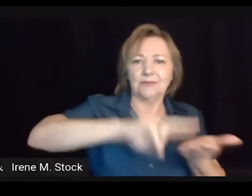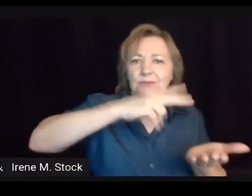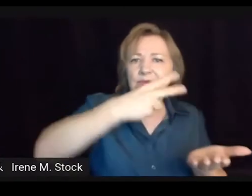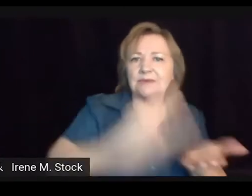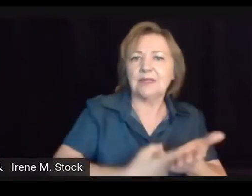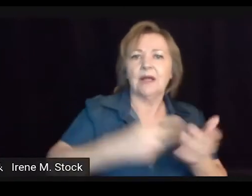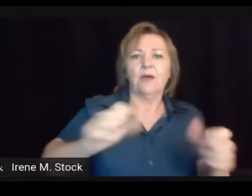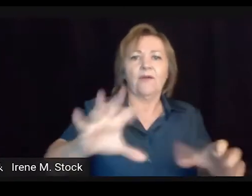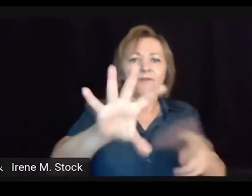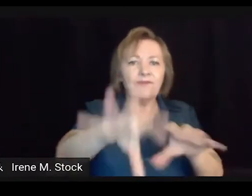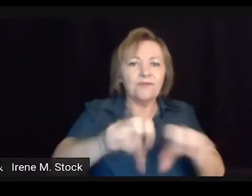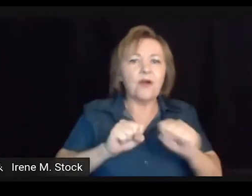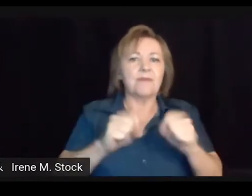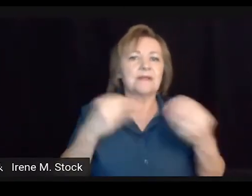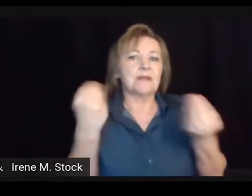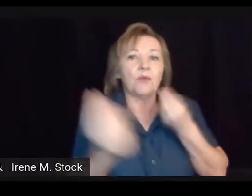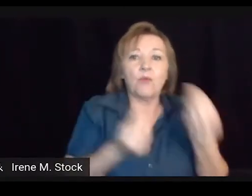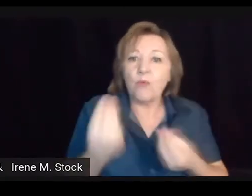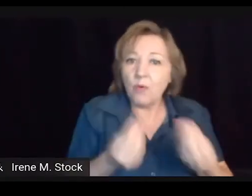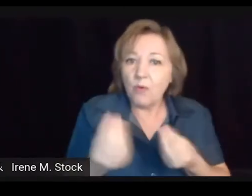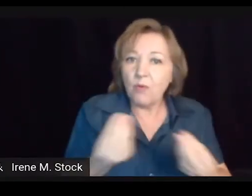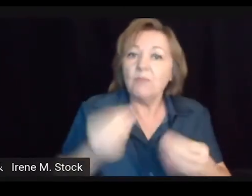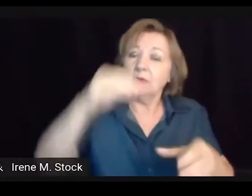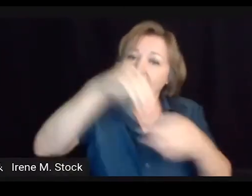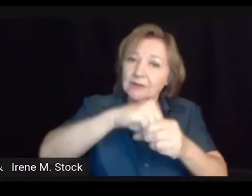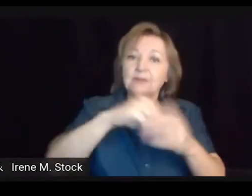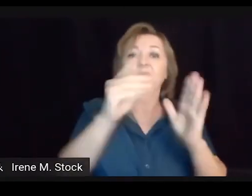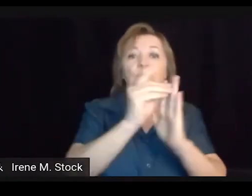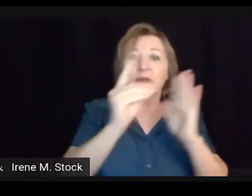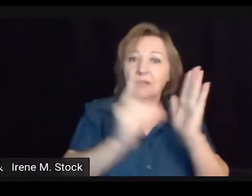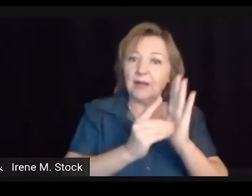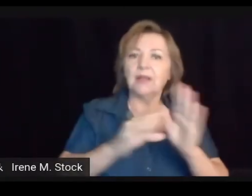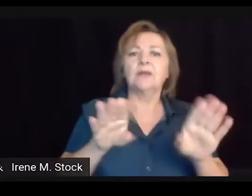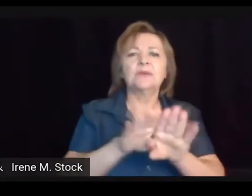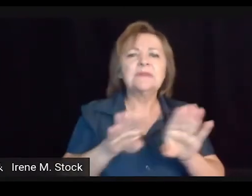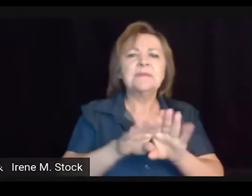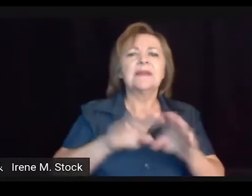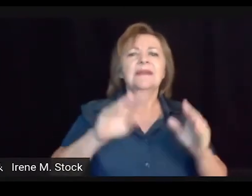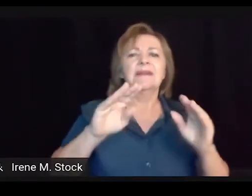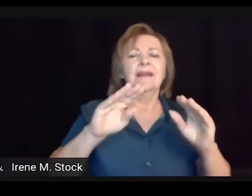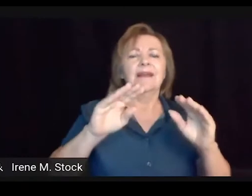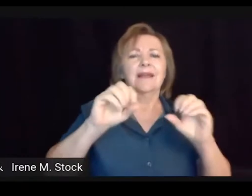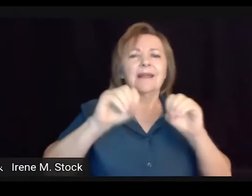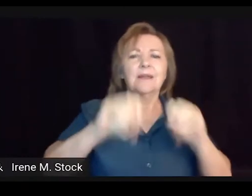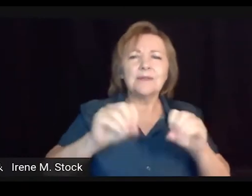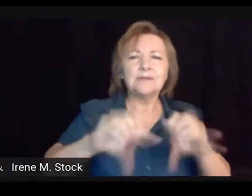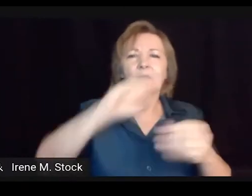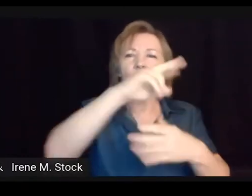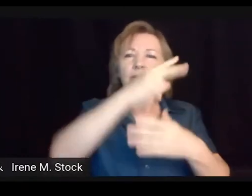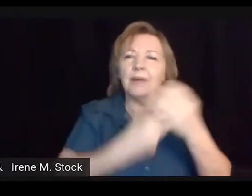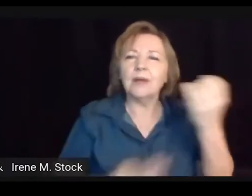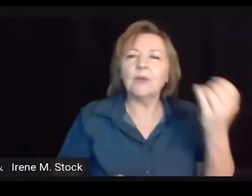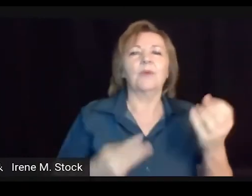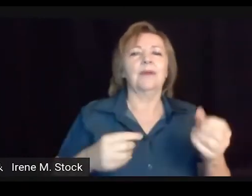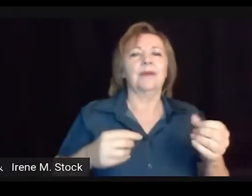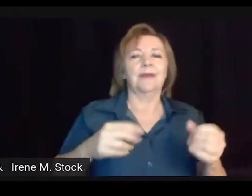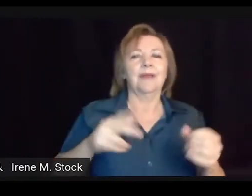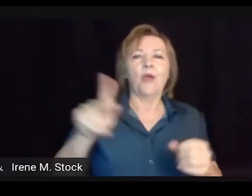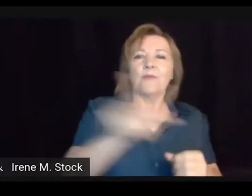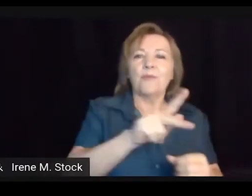importante. Hoje nós temos tradutores e intérpretes, as formações em torno disso. Então, tudo isso se deu por